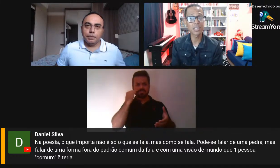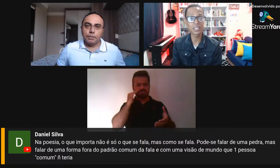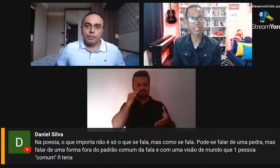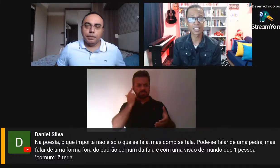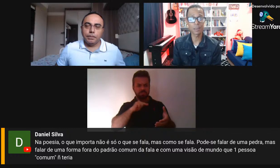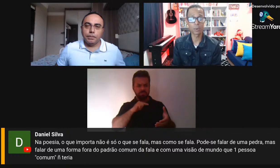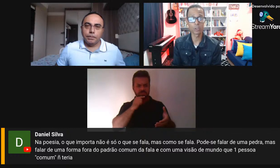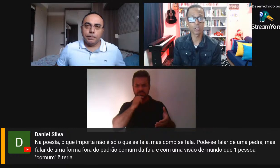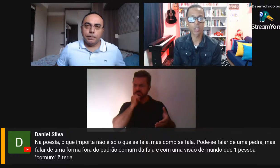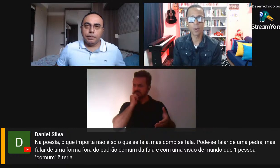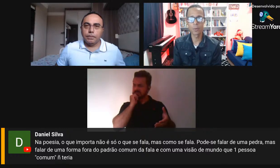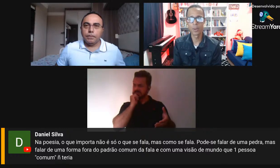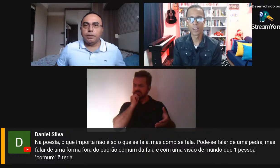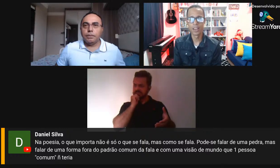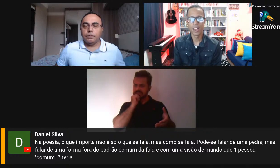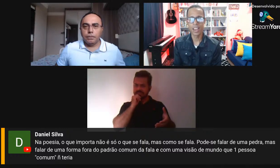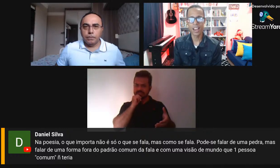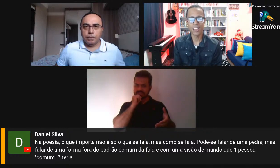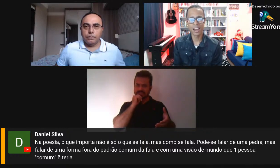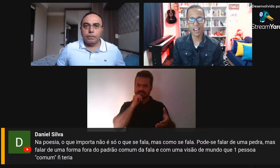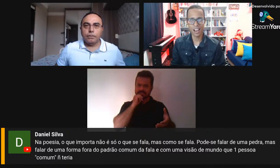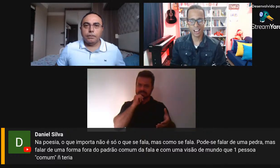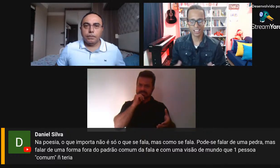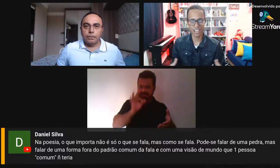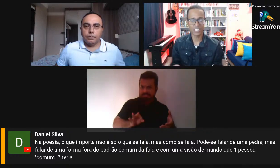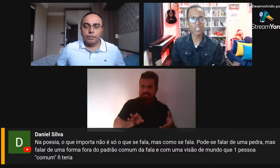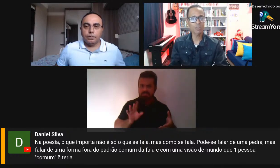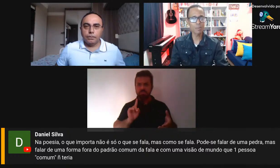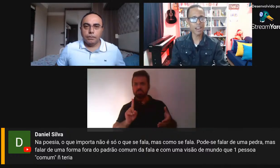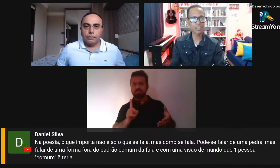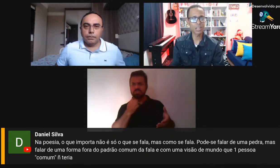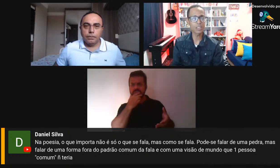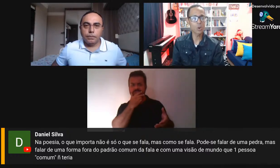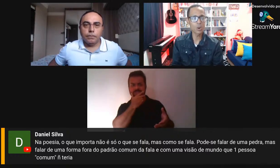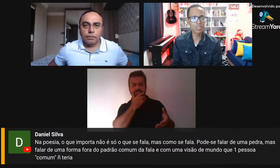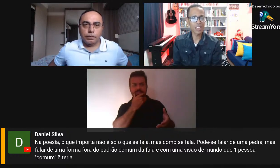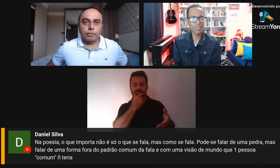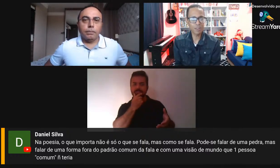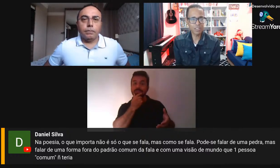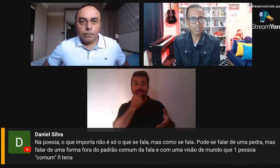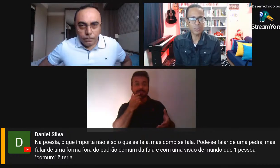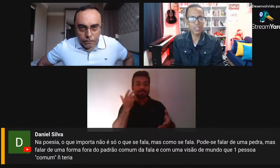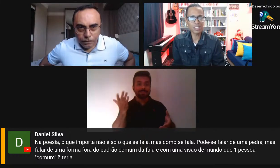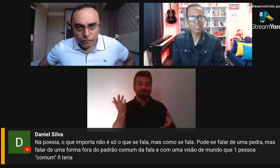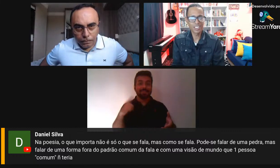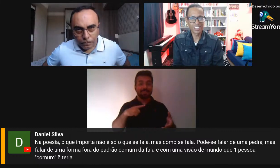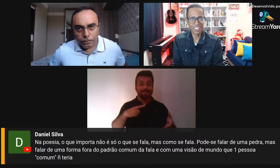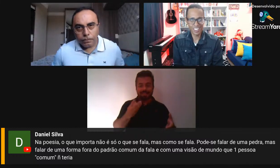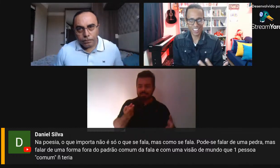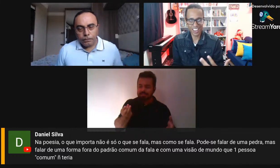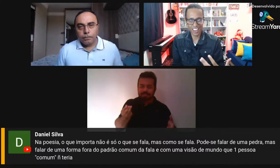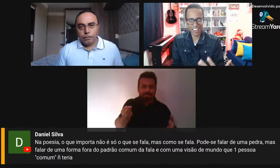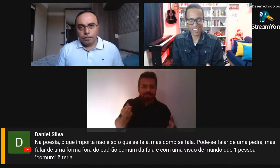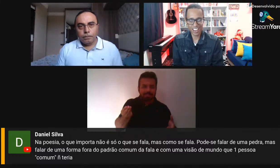na escrita, na produção, ela cativa mais leitores e vai fazer com que